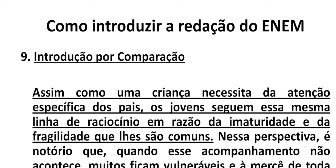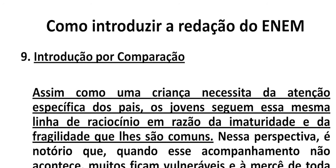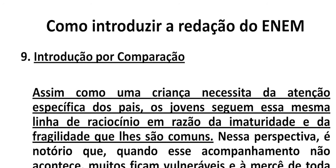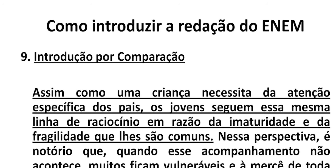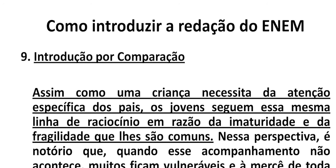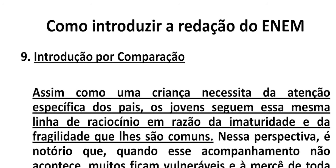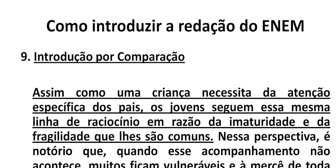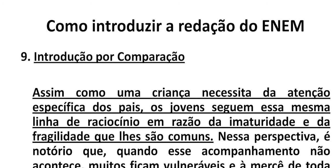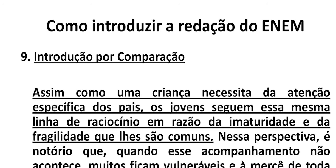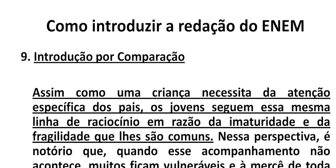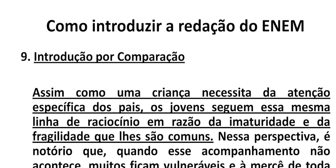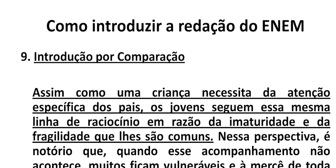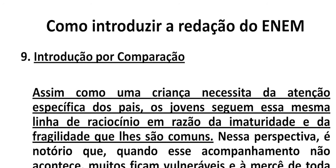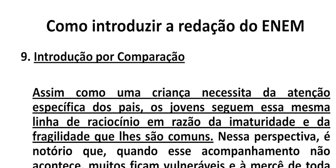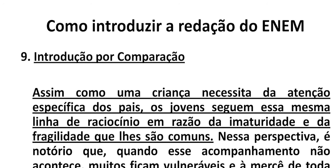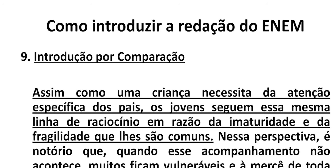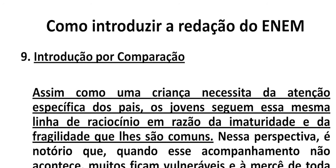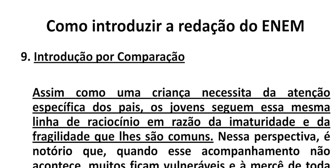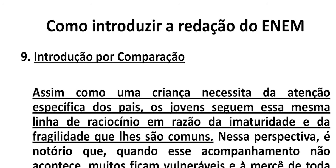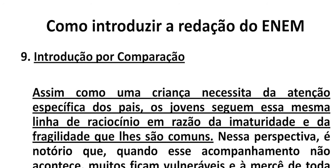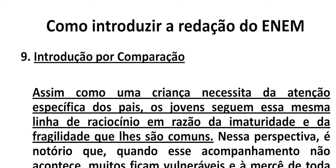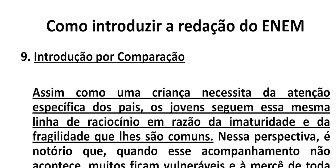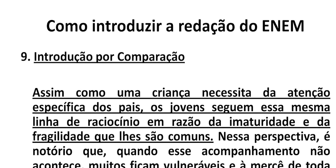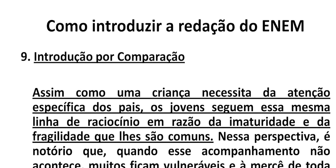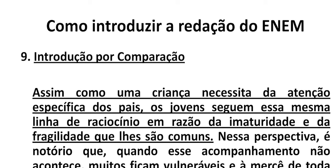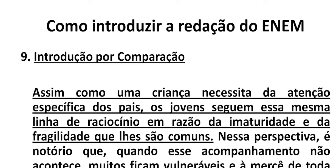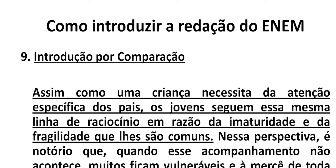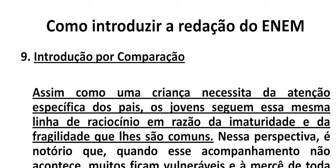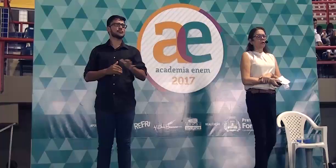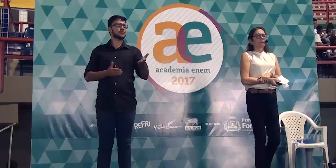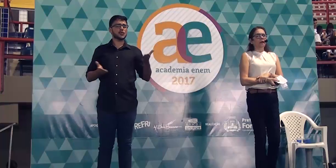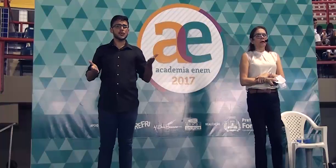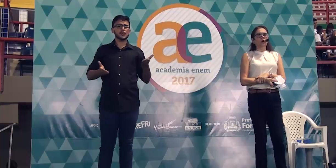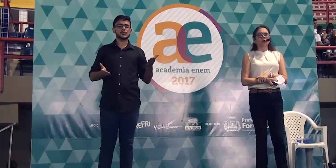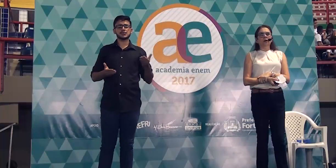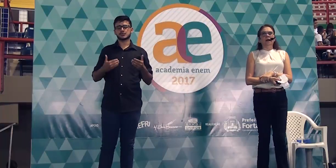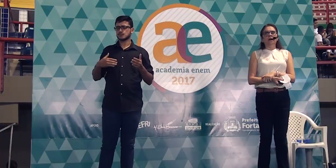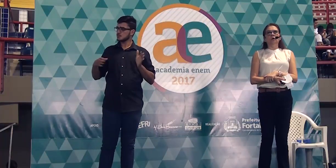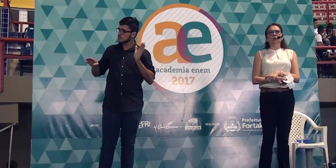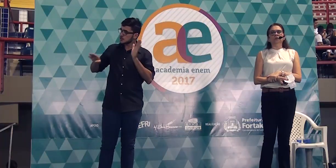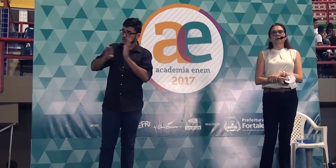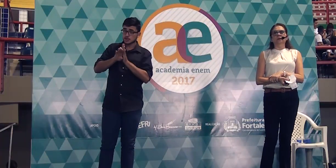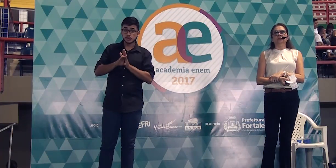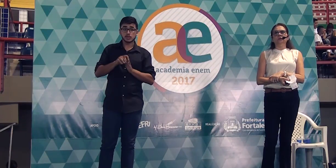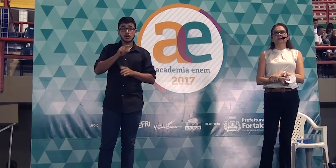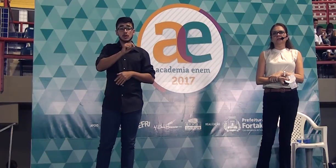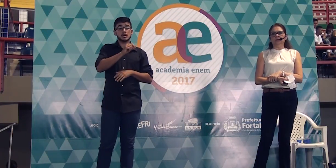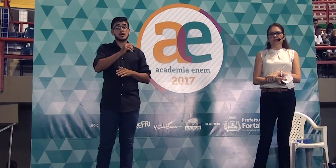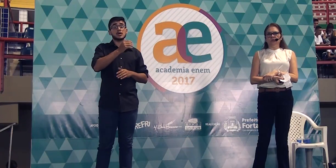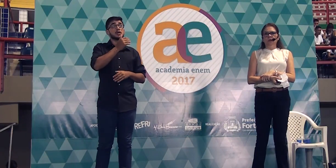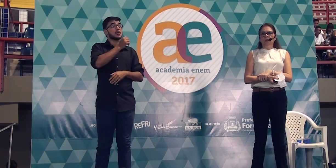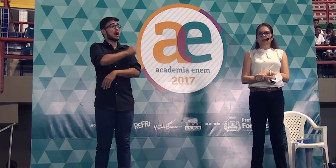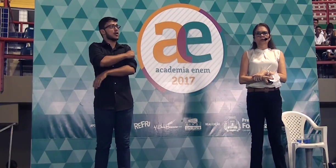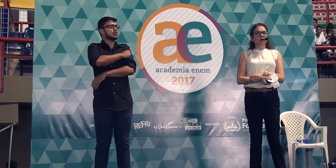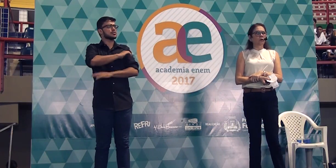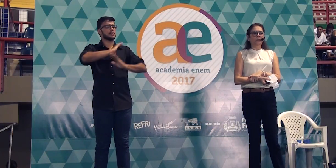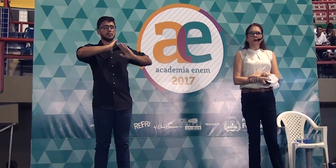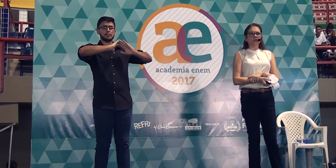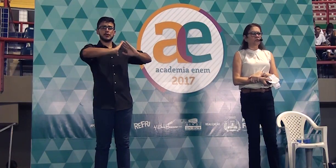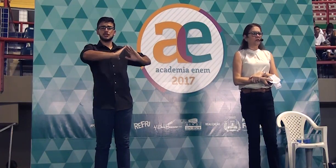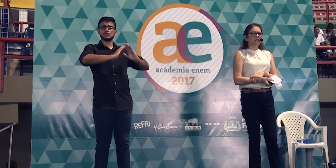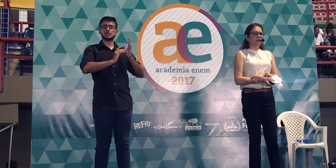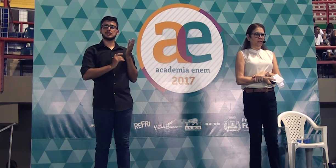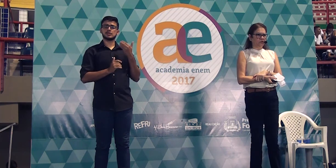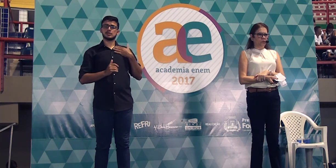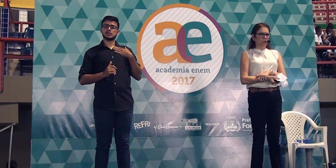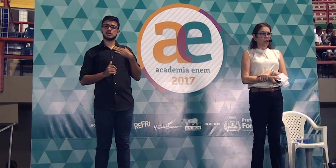no século XXI. Hoje, quando eu cheguei, um aluno veio me pedir para colocar como tema suicídio. Eu não